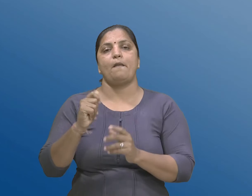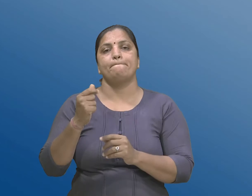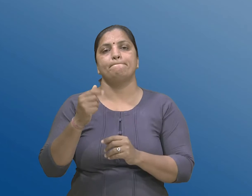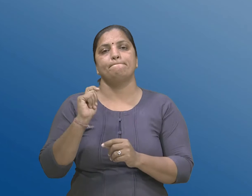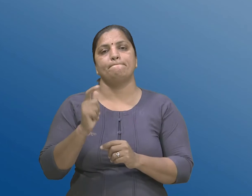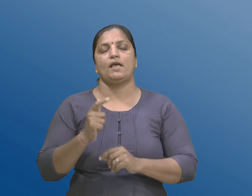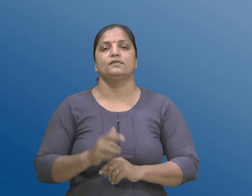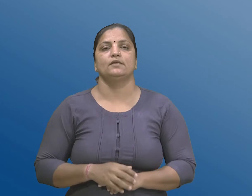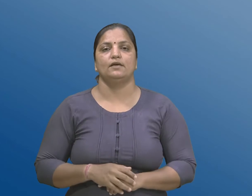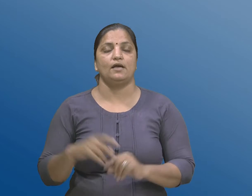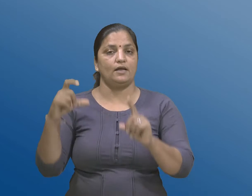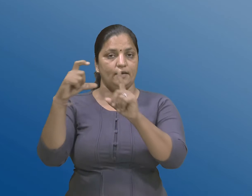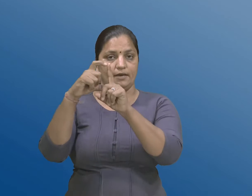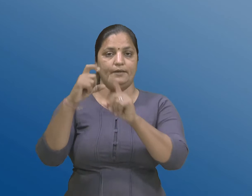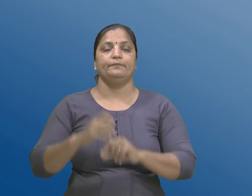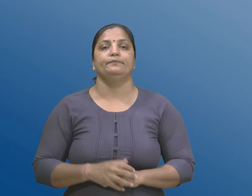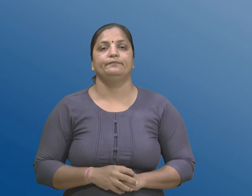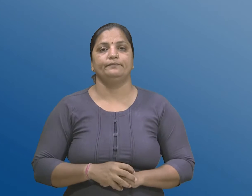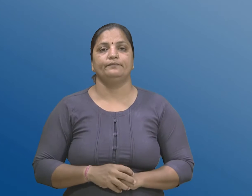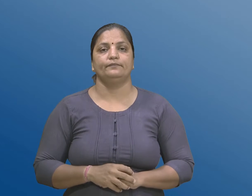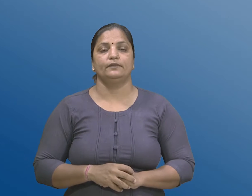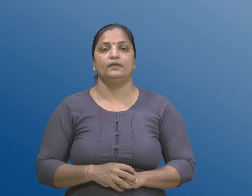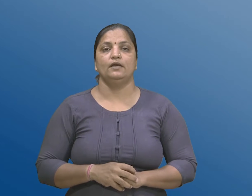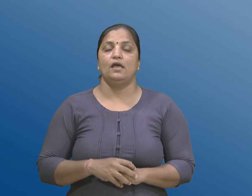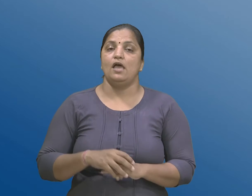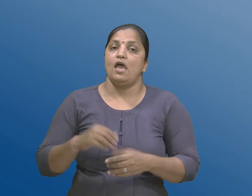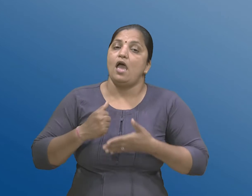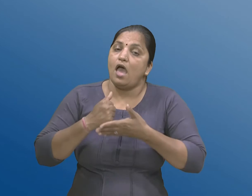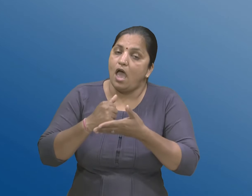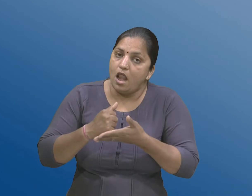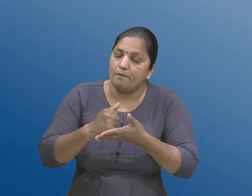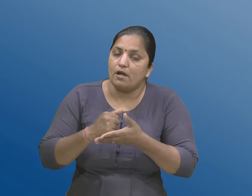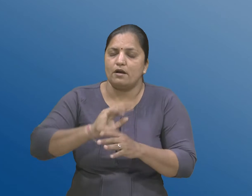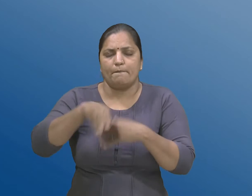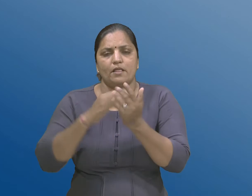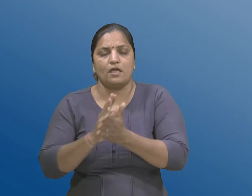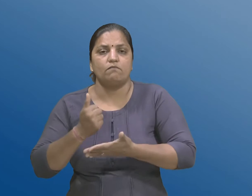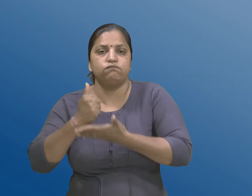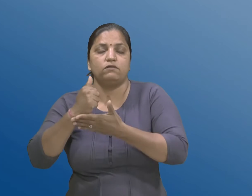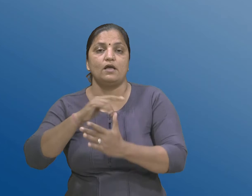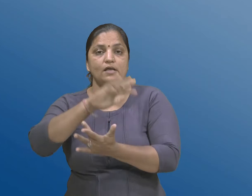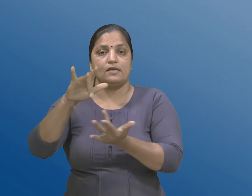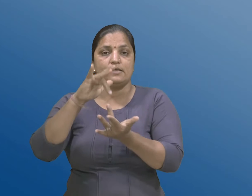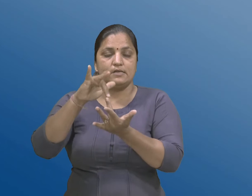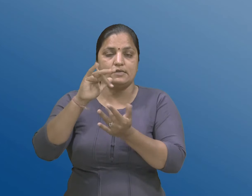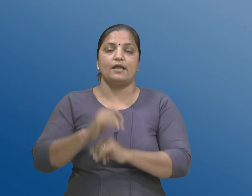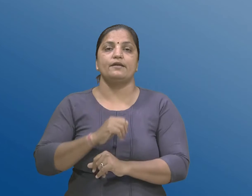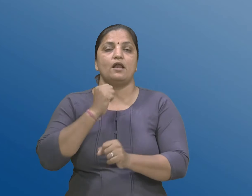D. सहायित, अनुदान, सहित, केंद्र सरकार पासे थी मलती तमाम रकम्